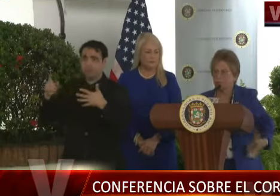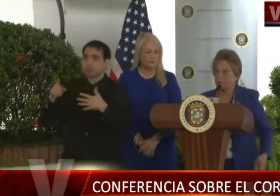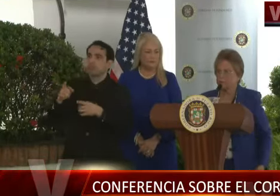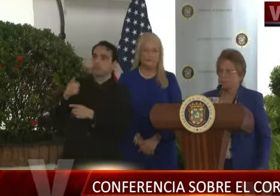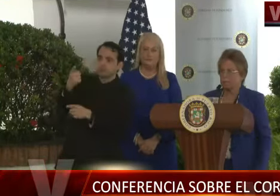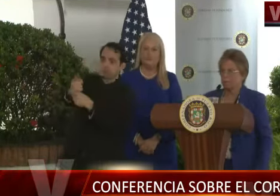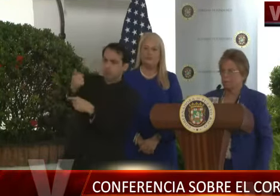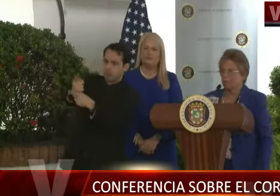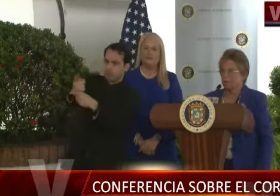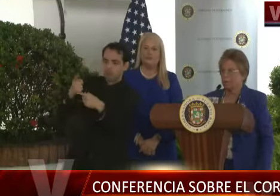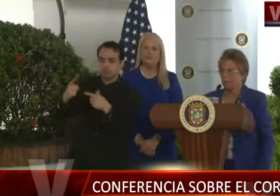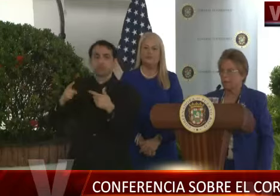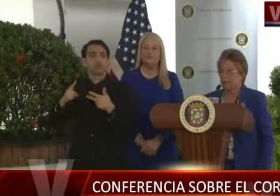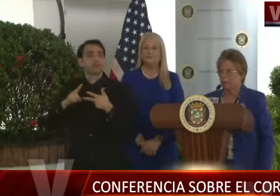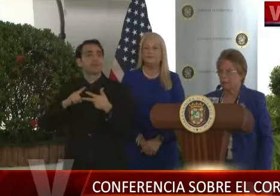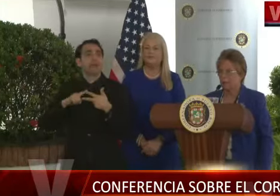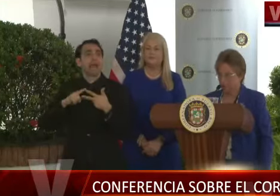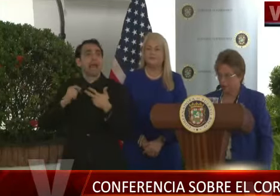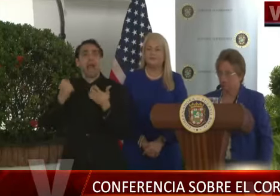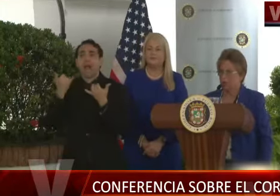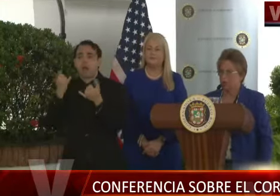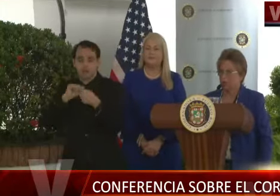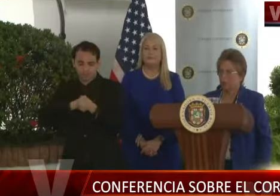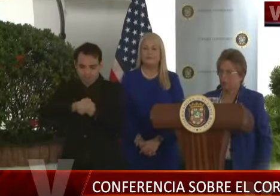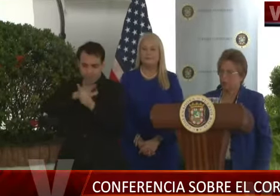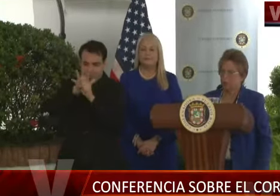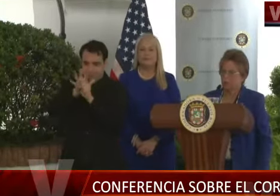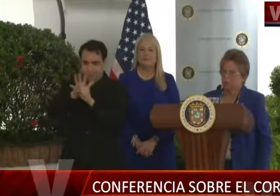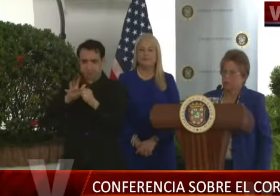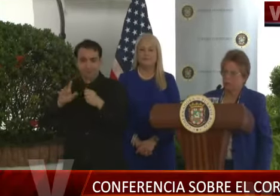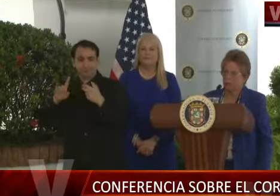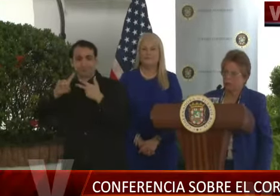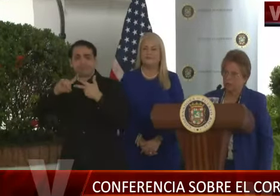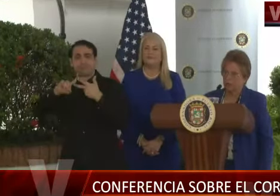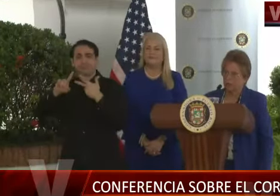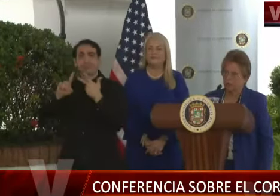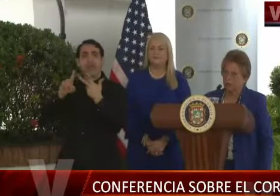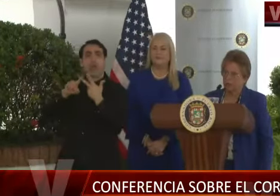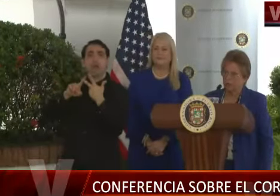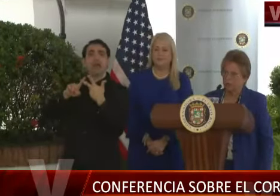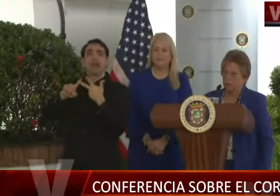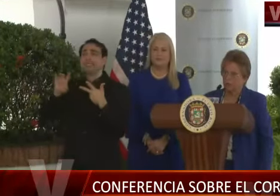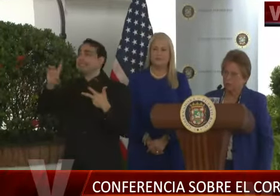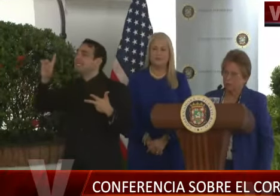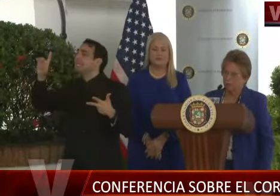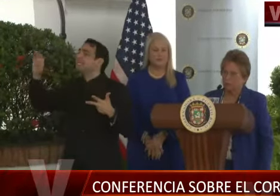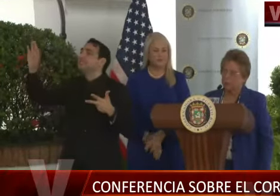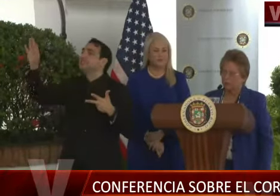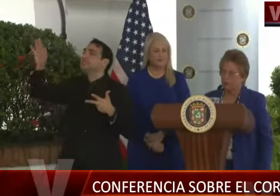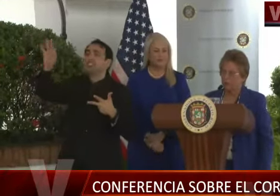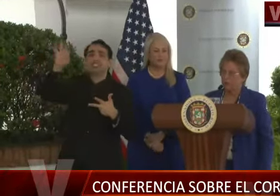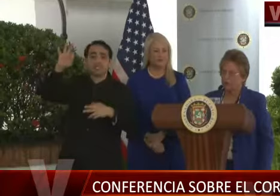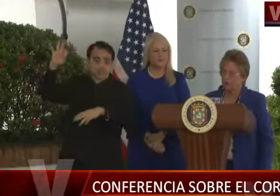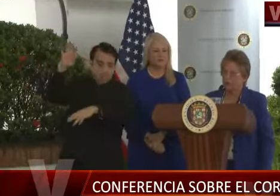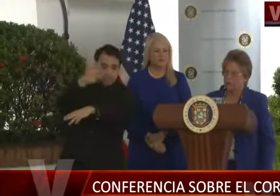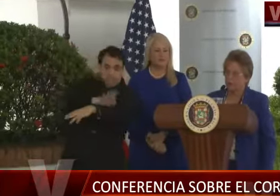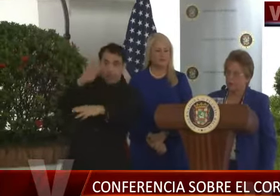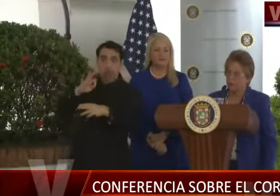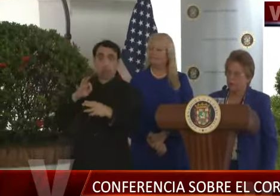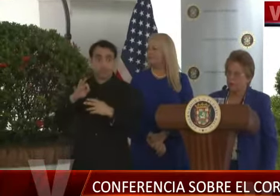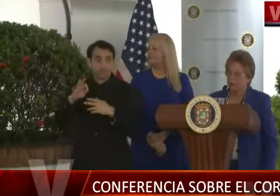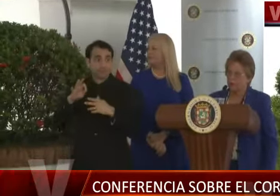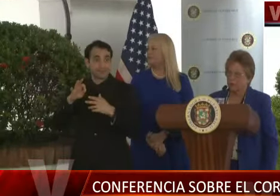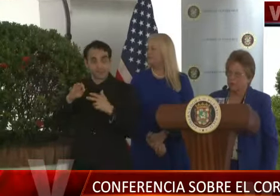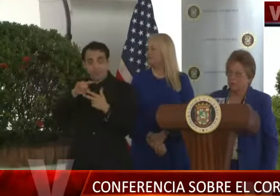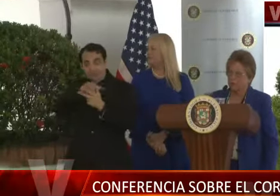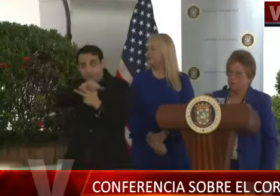Correcto. Tenemos el coronavirus. Correcto. Por ahí está el Aedes aegypti ahora rondando. Eso es así. tenemos